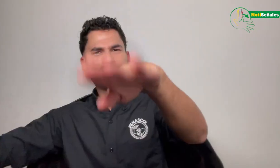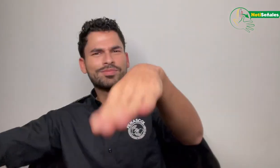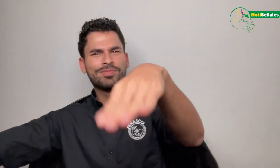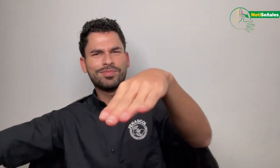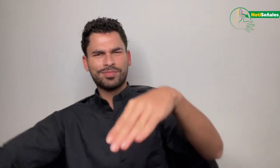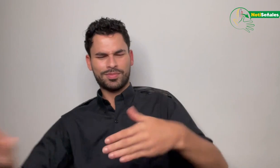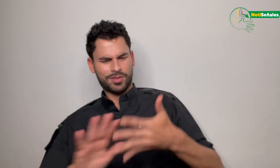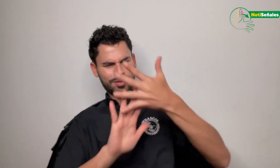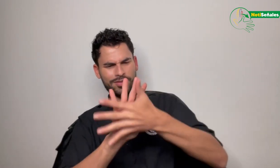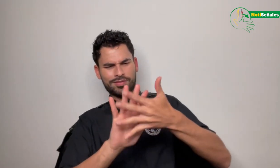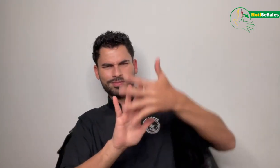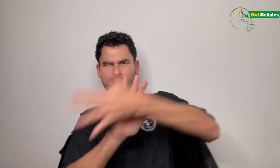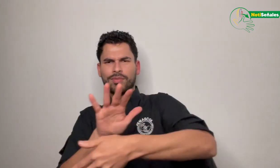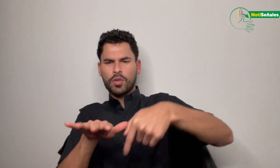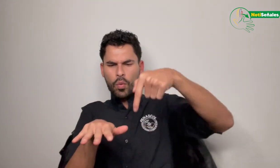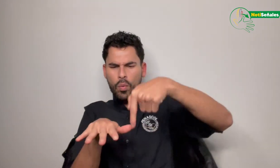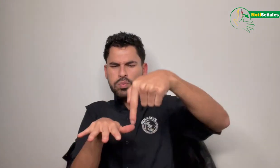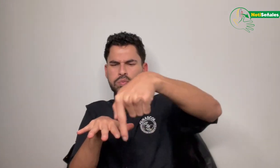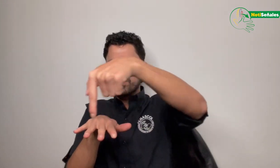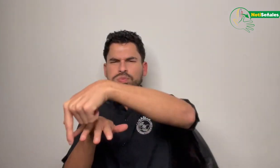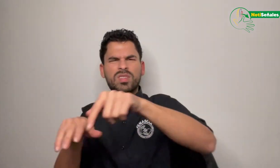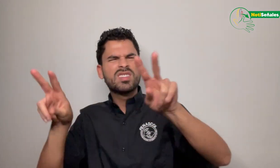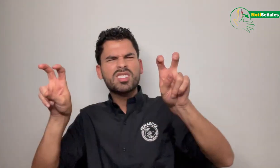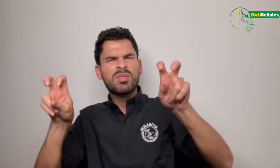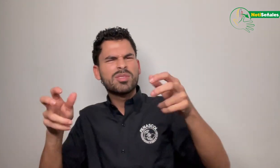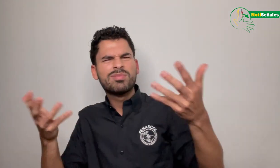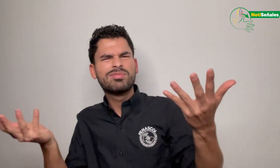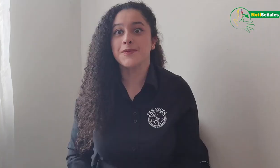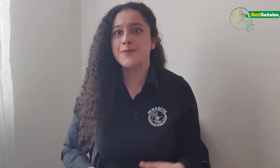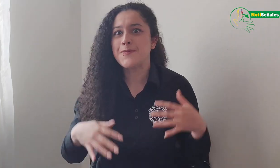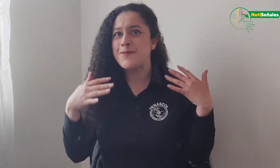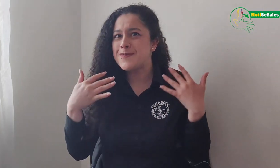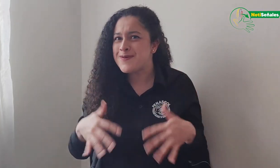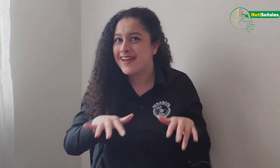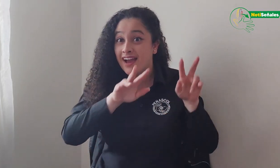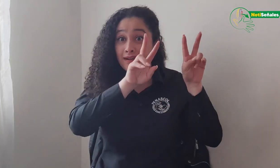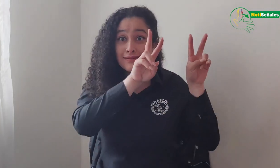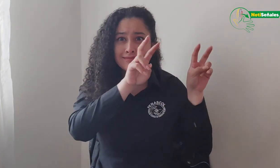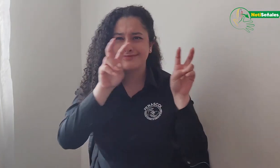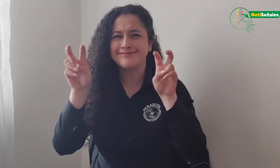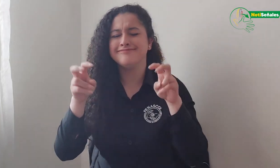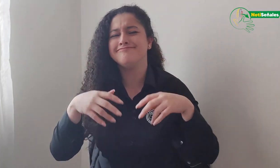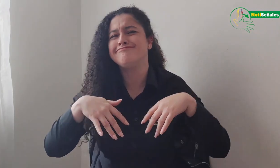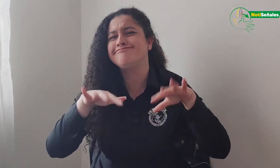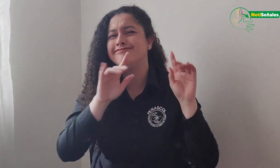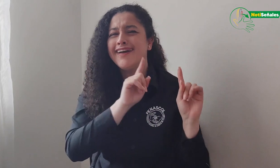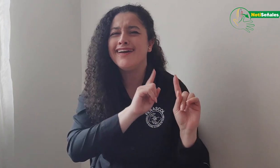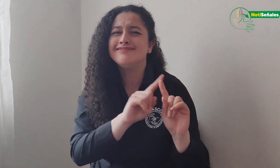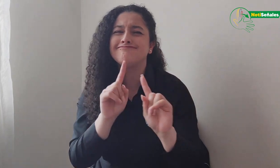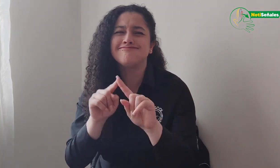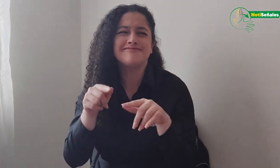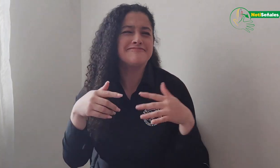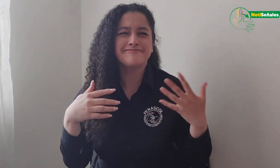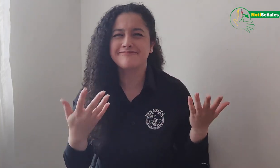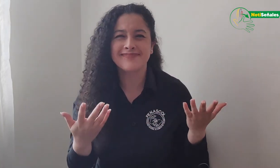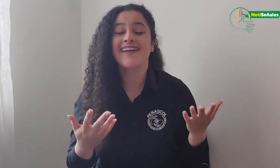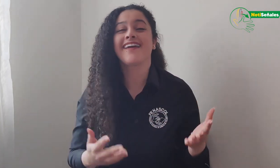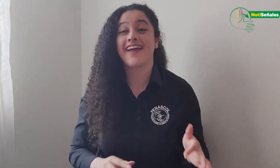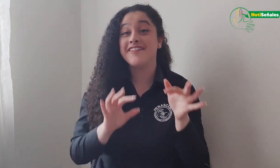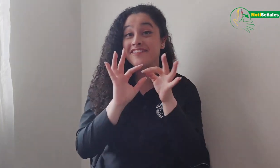¡Hey! ¿Qué secciones hay en Noticieniales y qué temas? Tendremos diferentes temas dentro de las secciones, como entrevista